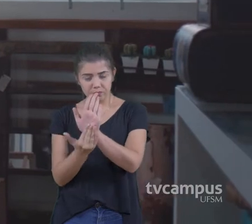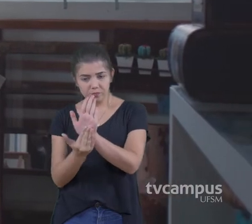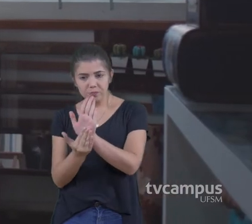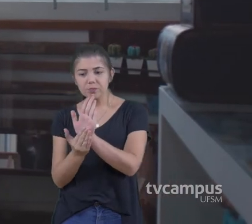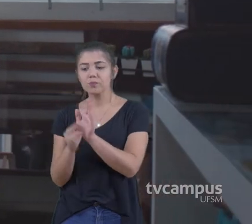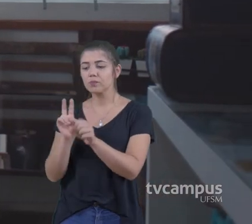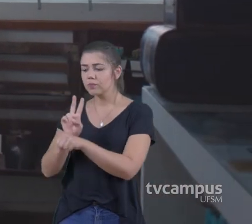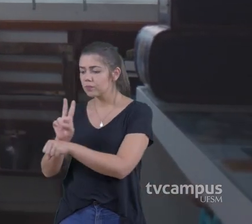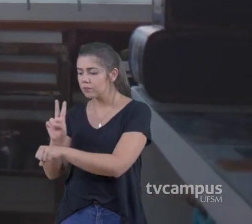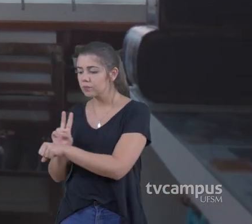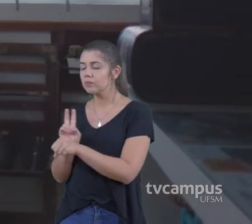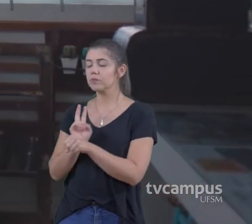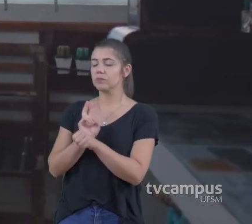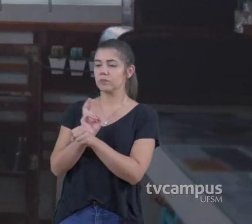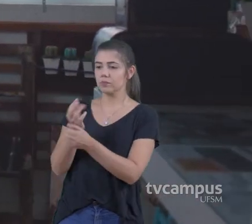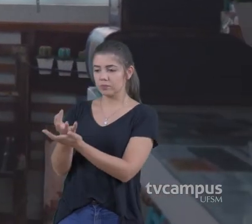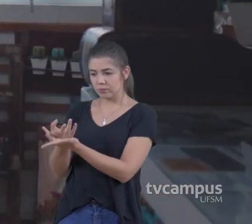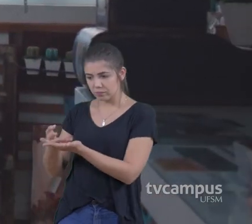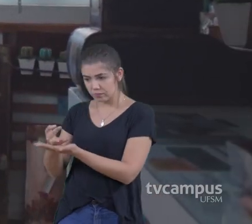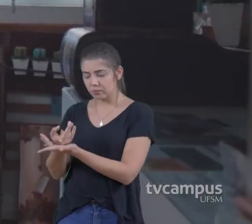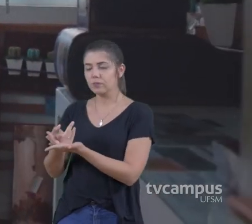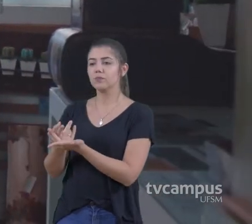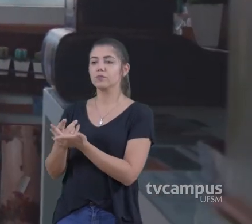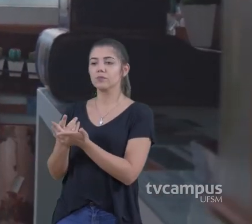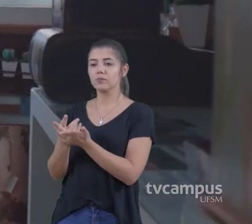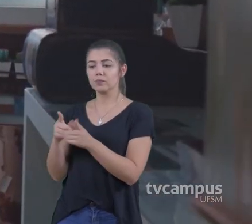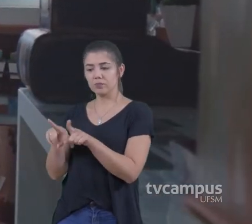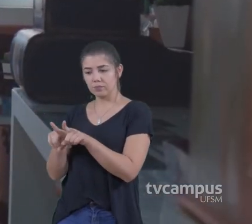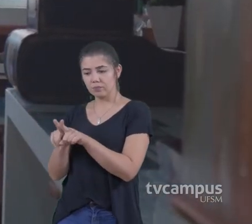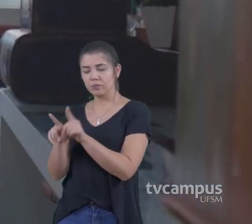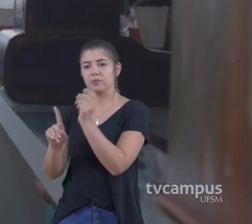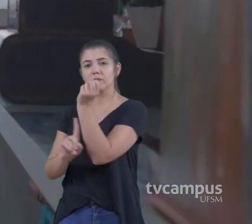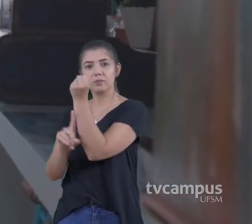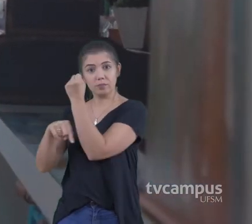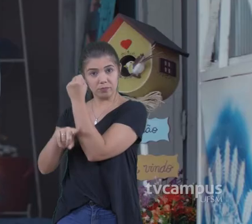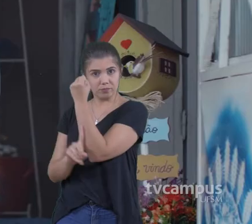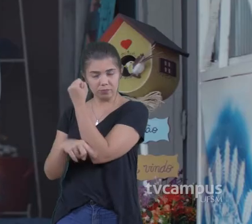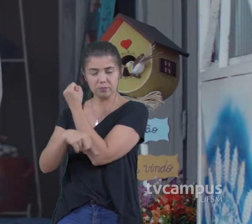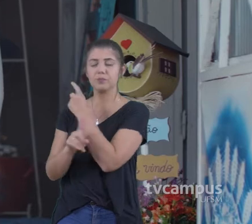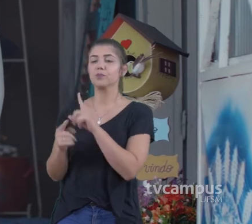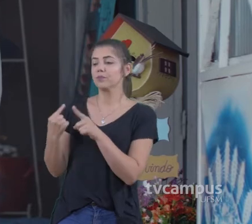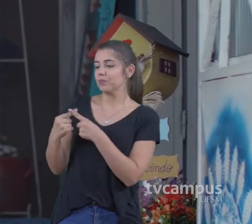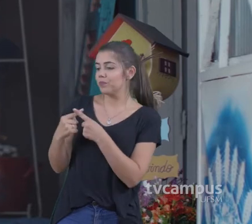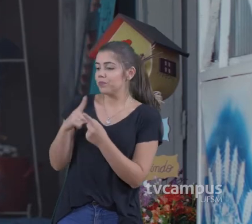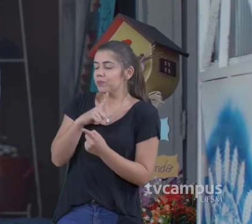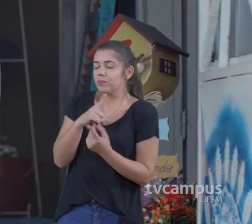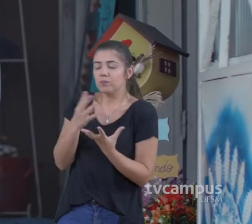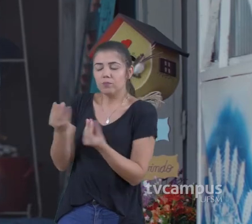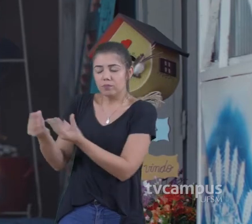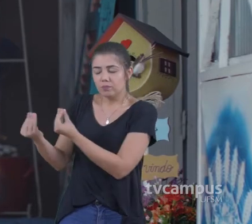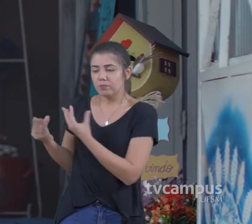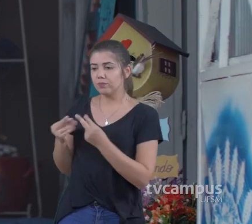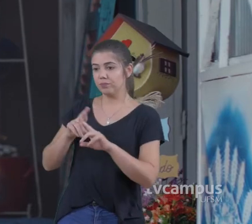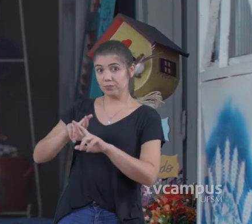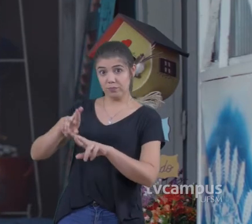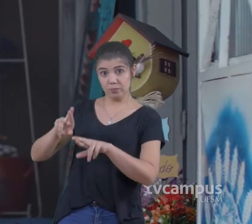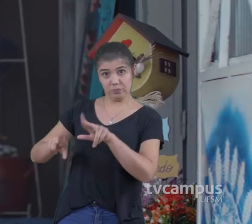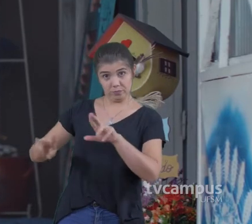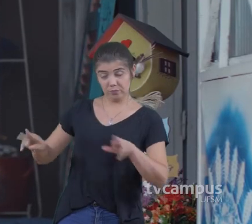criação De unidade de conservação Para o município Envolvendo as cactáceas Do município Porque a gente tem Uma rica biodiversidade Aqui no município Sobre isso Sobre os